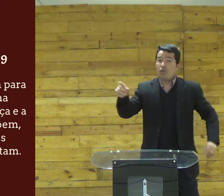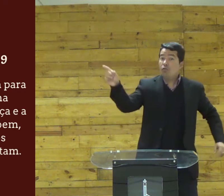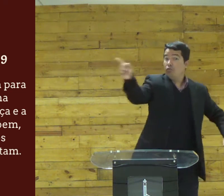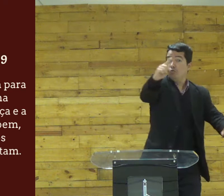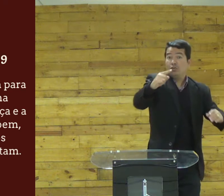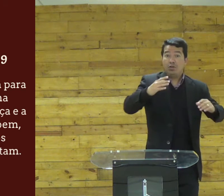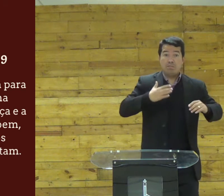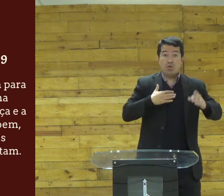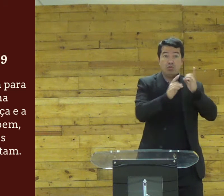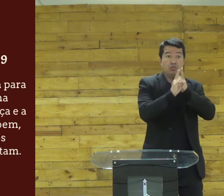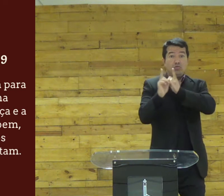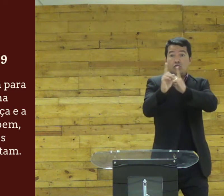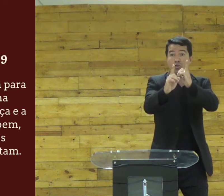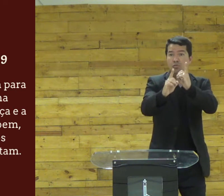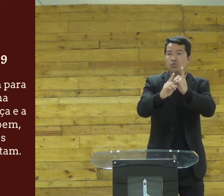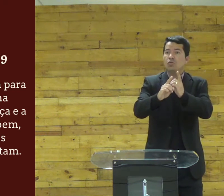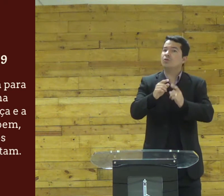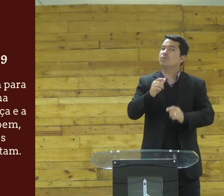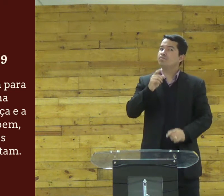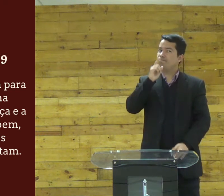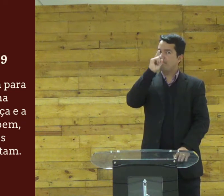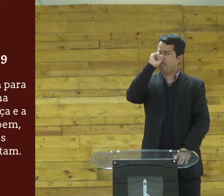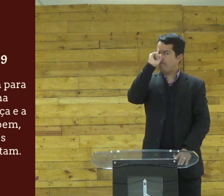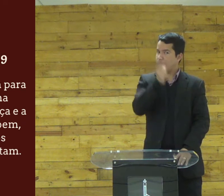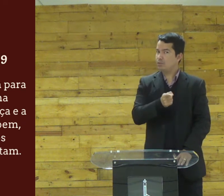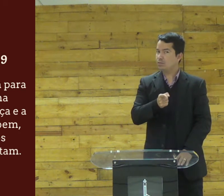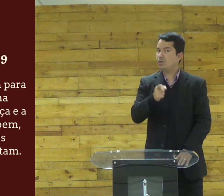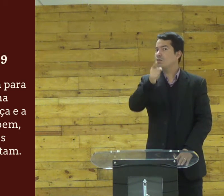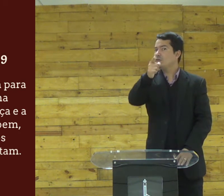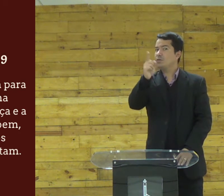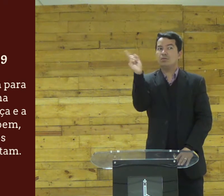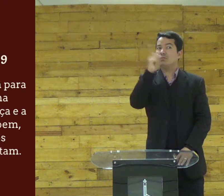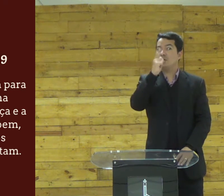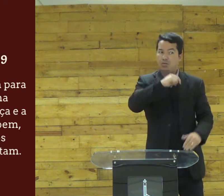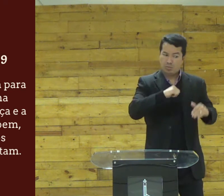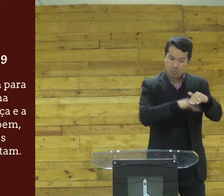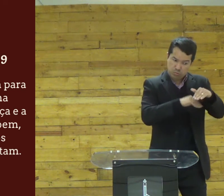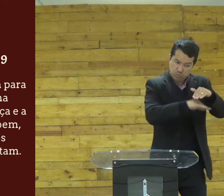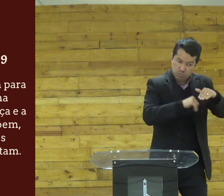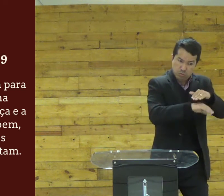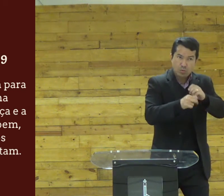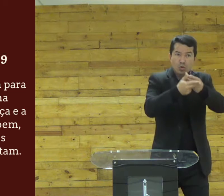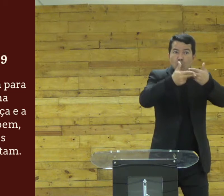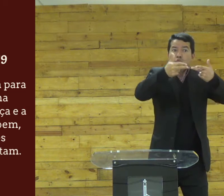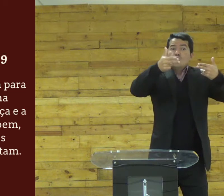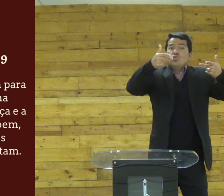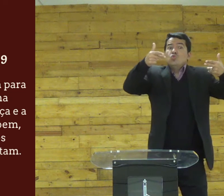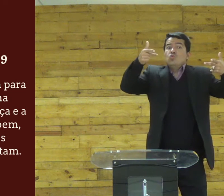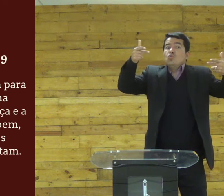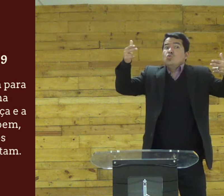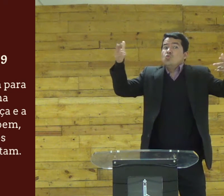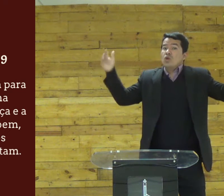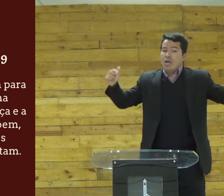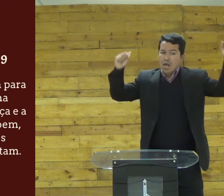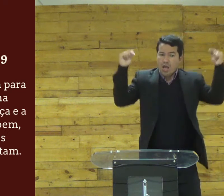é mesmo que Jesus dissesse pra vocês ó presta atenção você que tá tá aqui pra me obedecer não pode guardar essas coisas